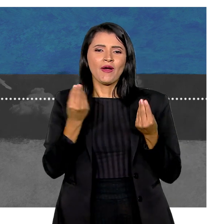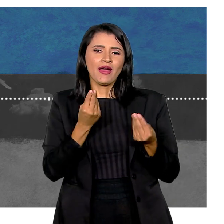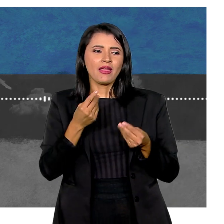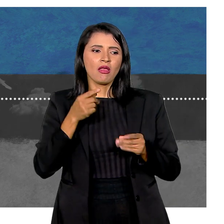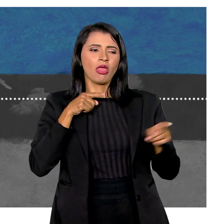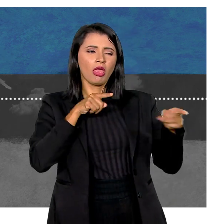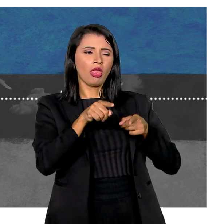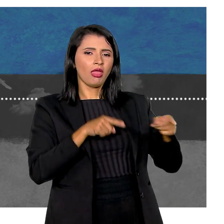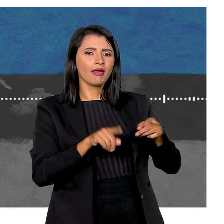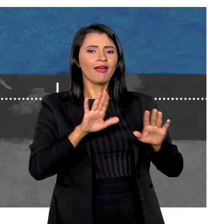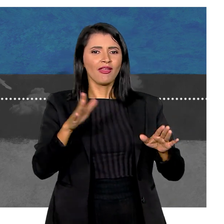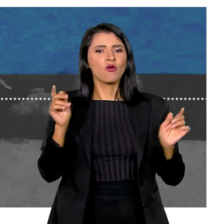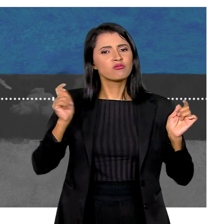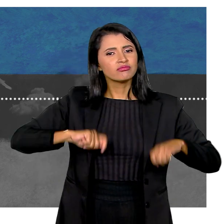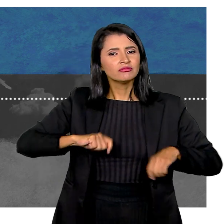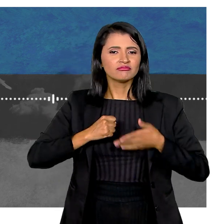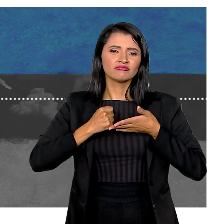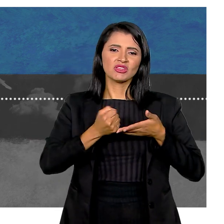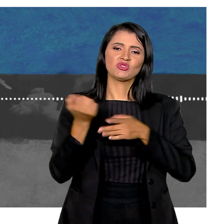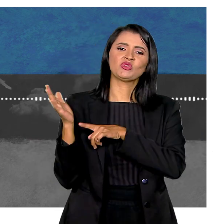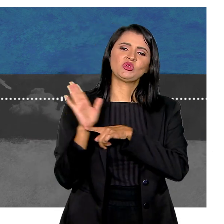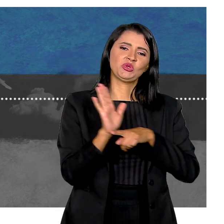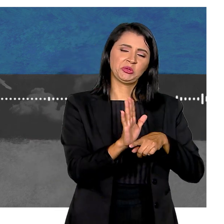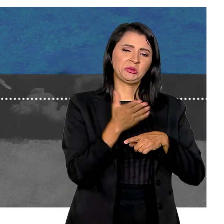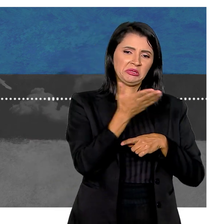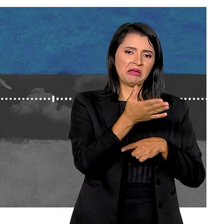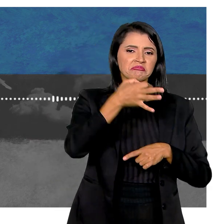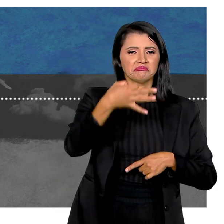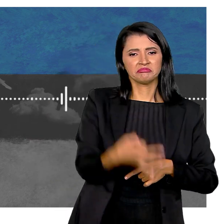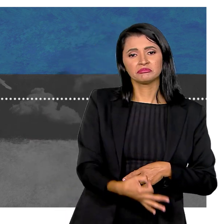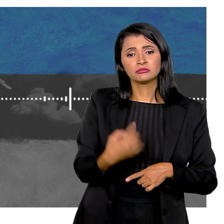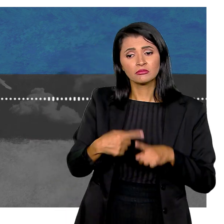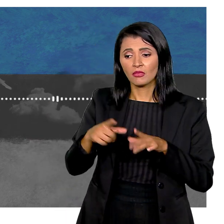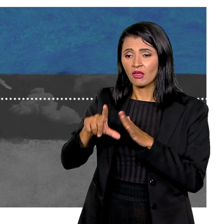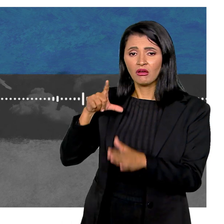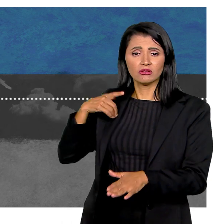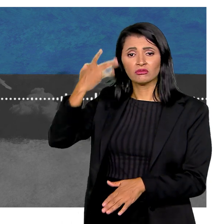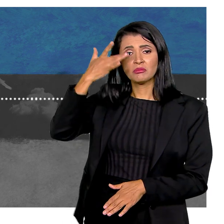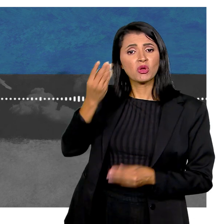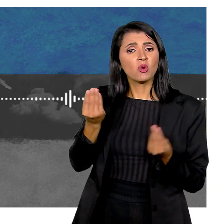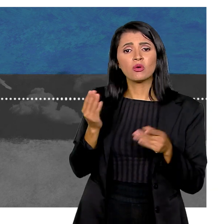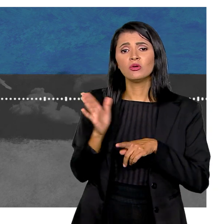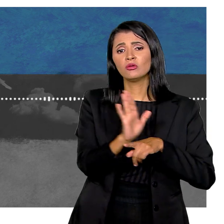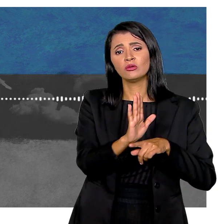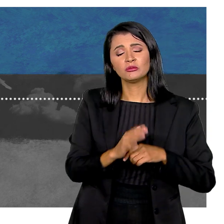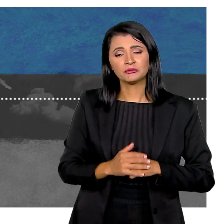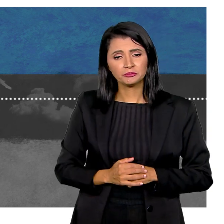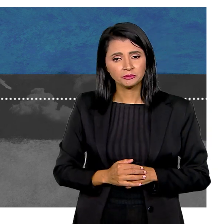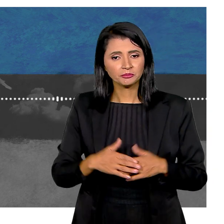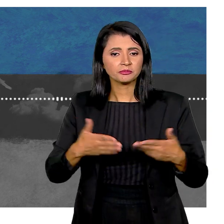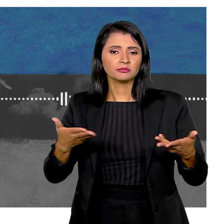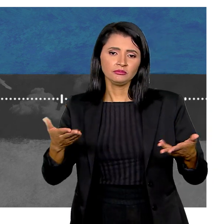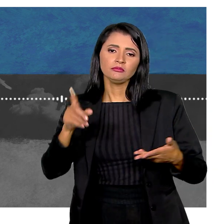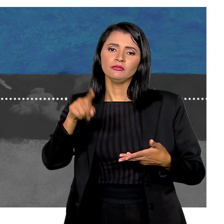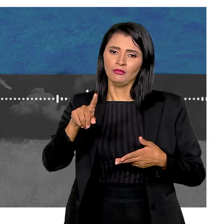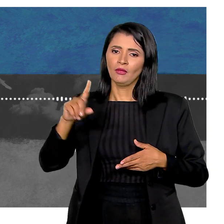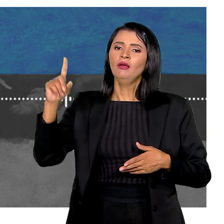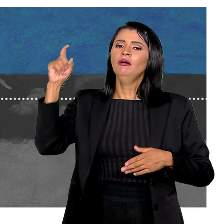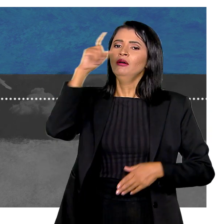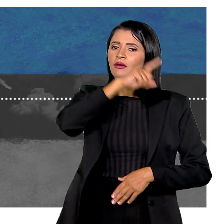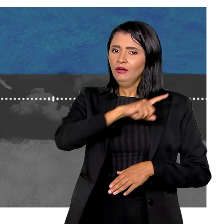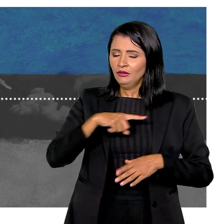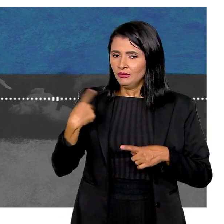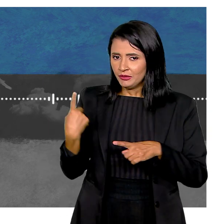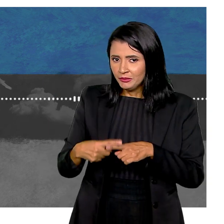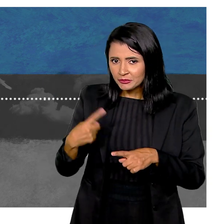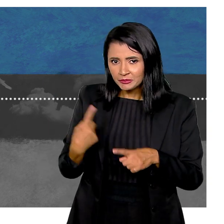ao invés de julgar Eu pude ajudar de uma maneira correta Porque antes eu não sabia como ajudar Então é